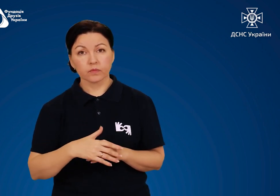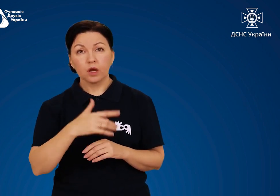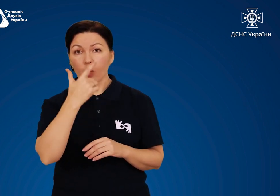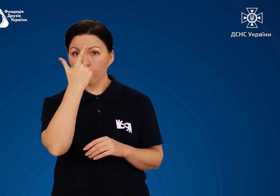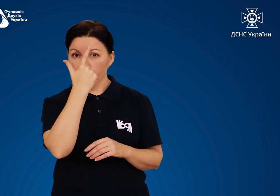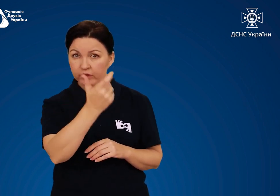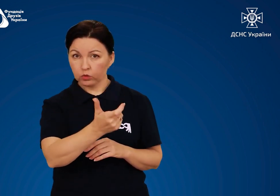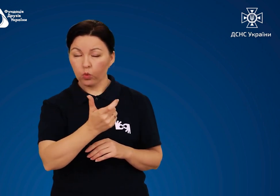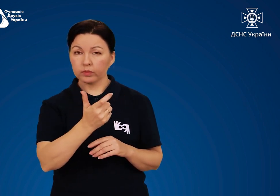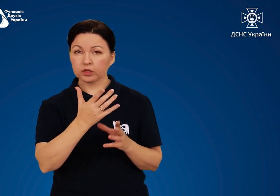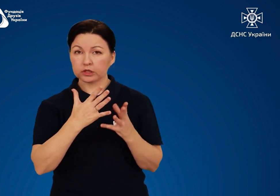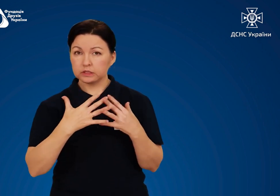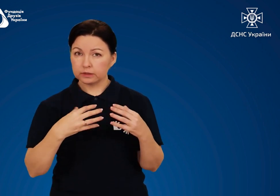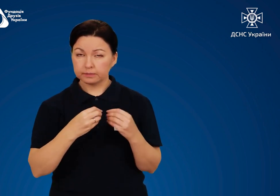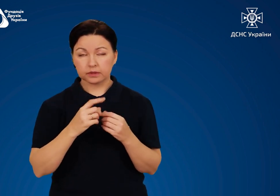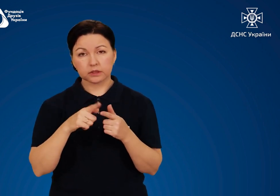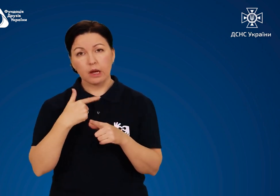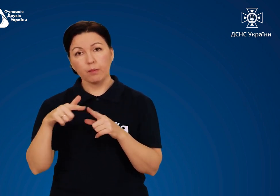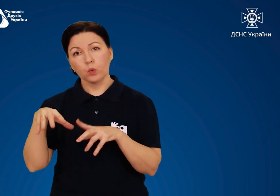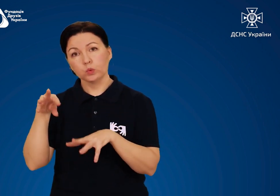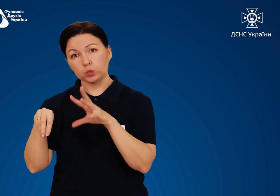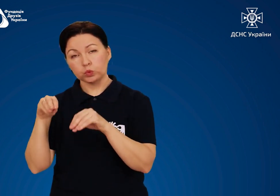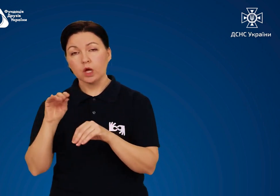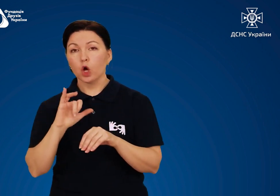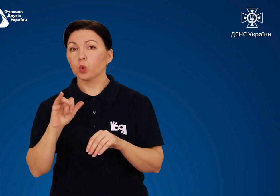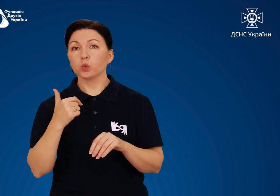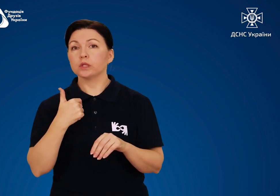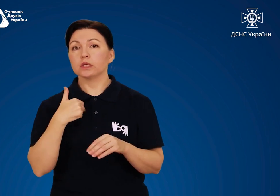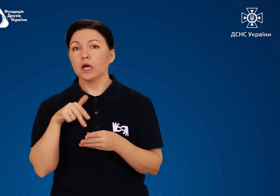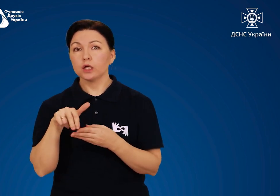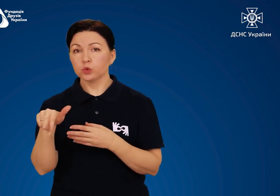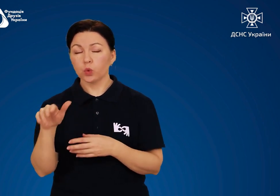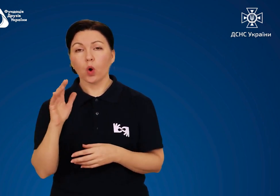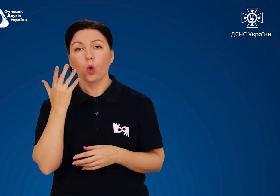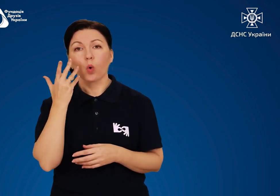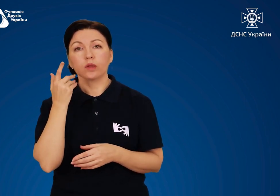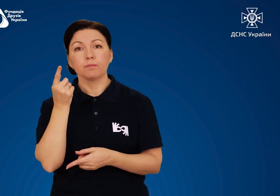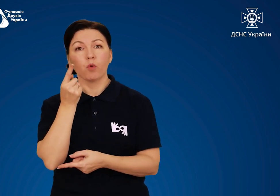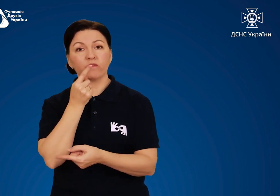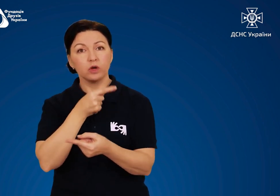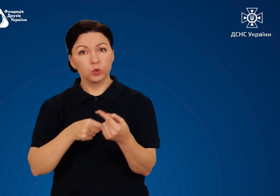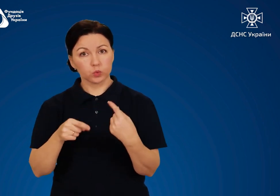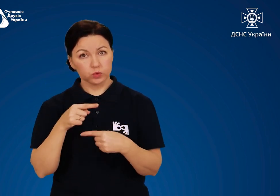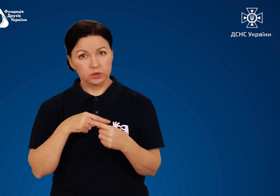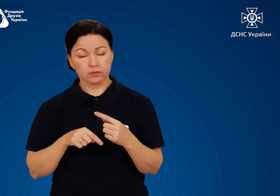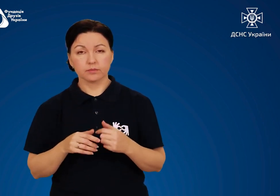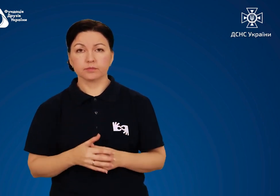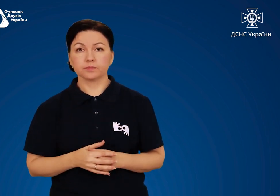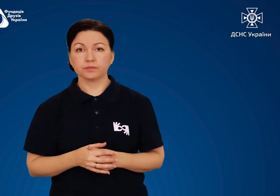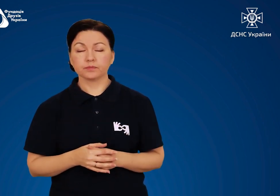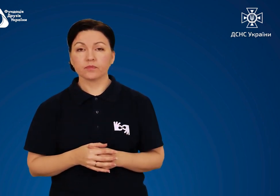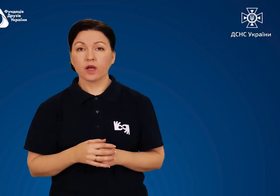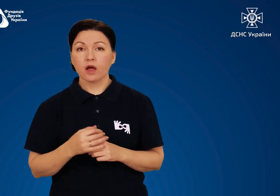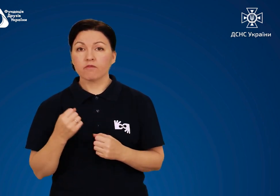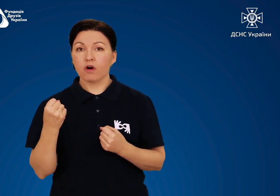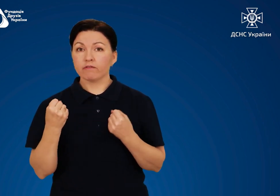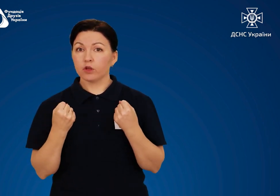Повідомте членам родини або сусідам, куди ви йдете і коли повернетеся. В